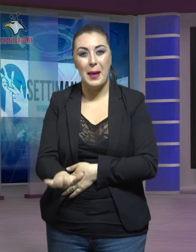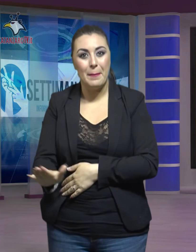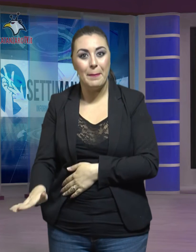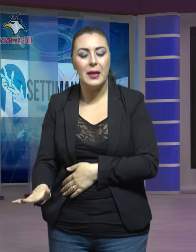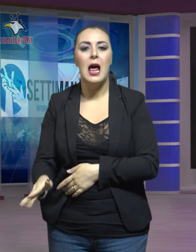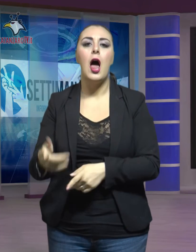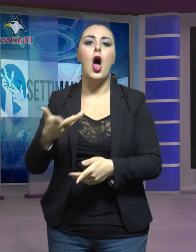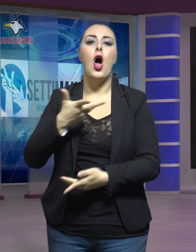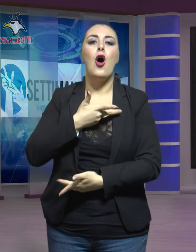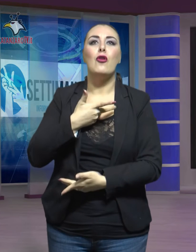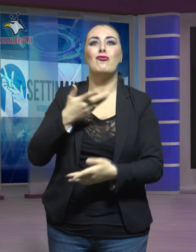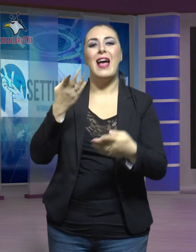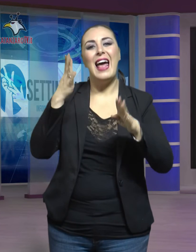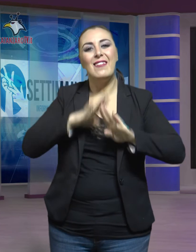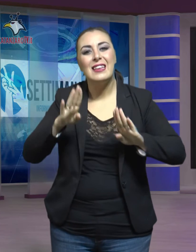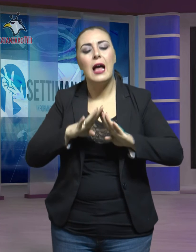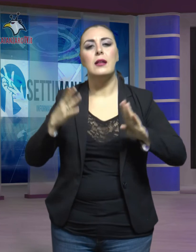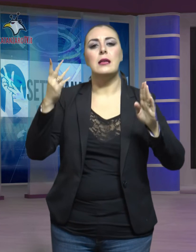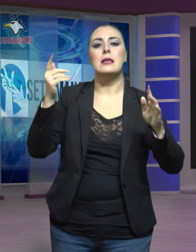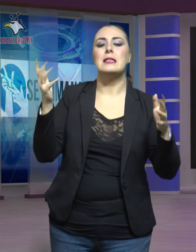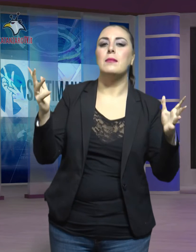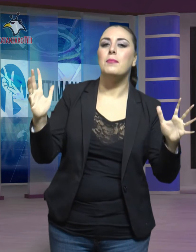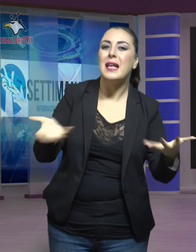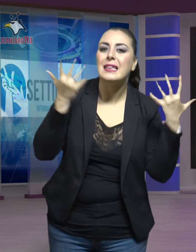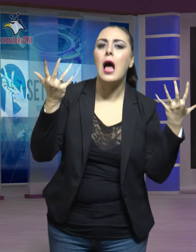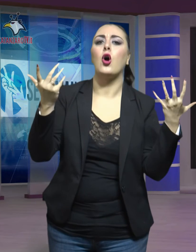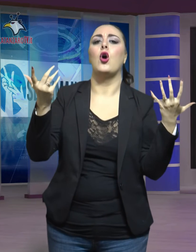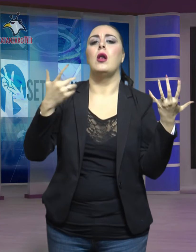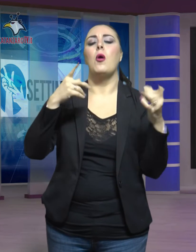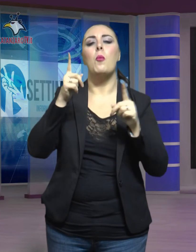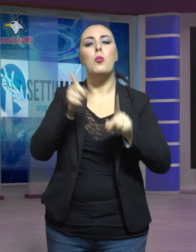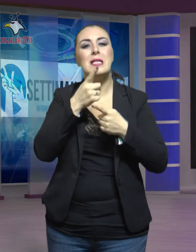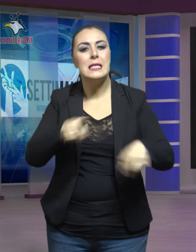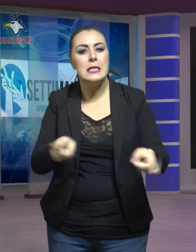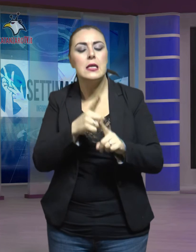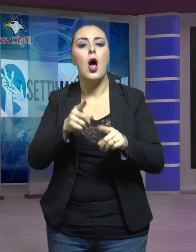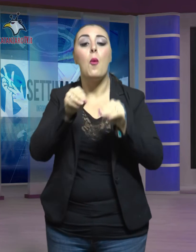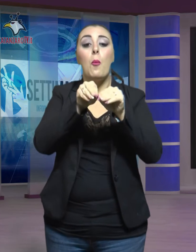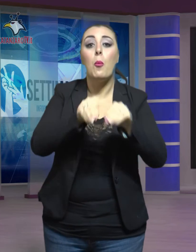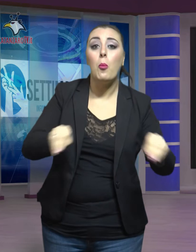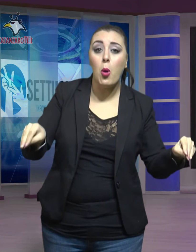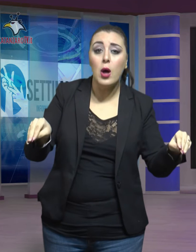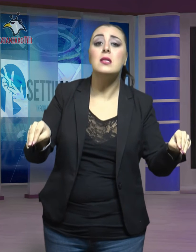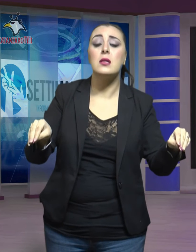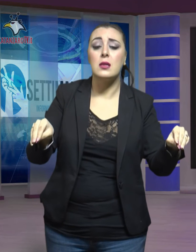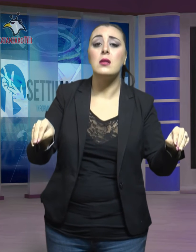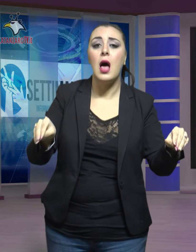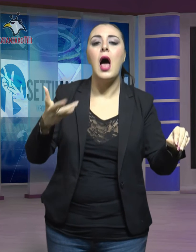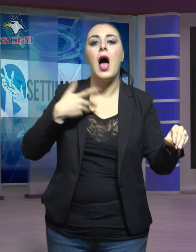tematici, spettacoli teatrali e musicali, mostre oltre al tanto atteso concerto di